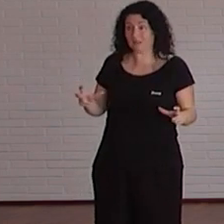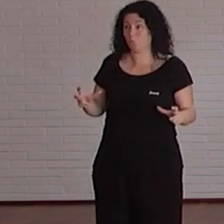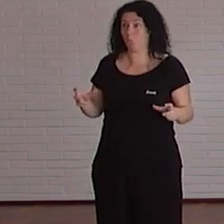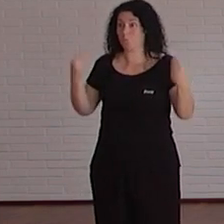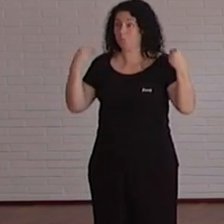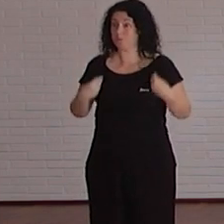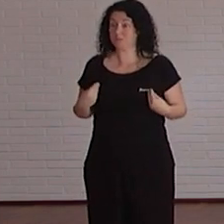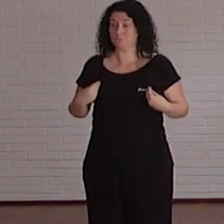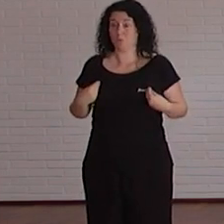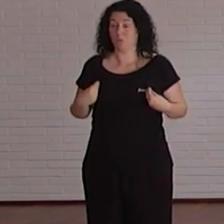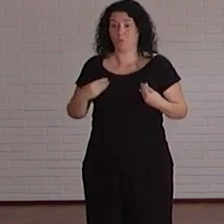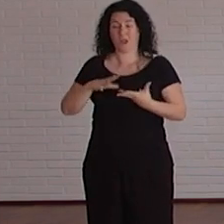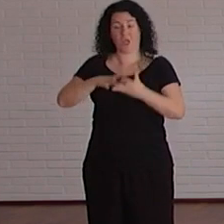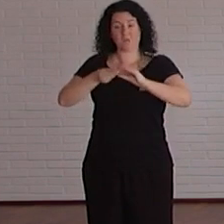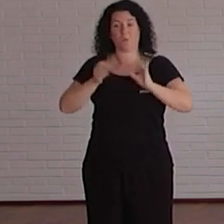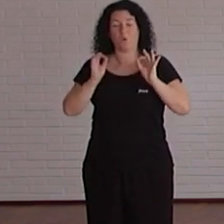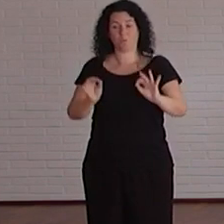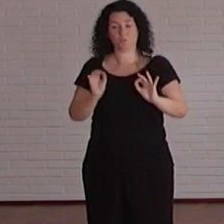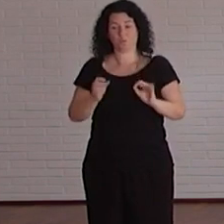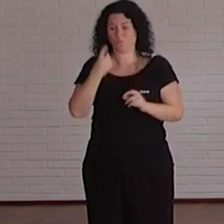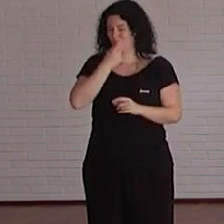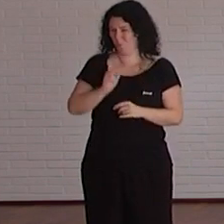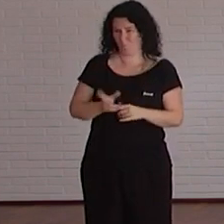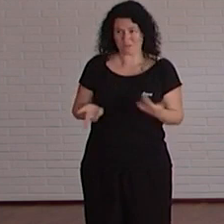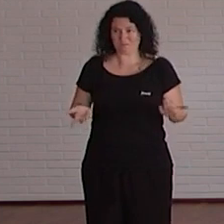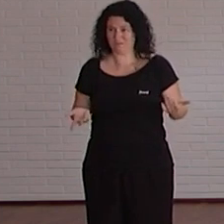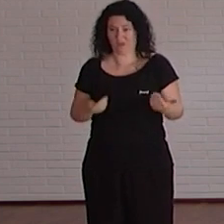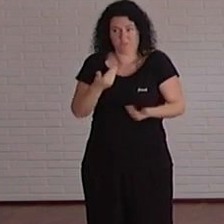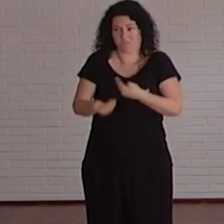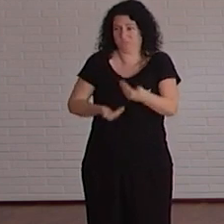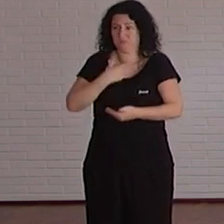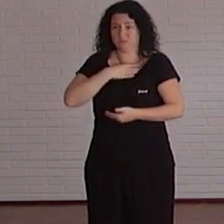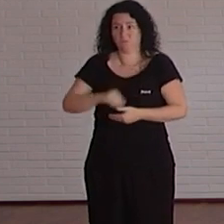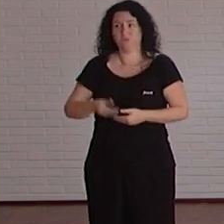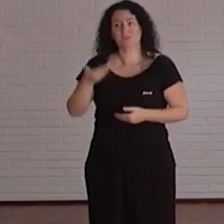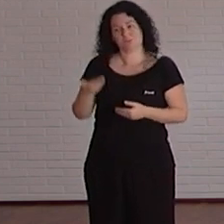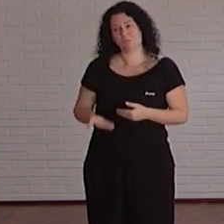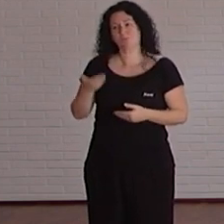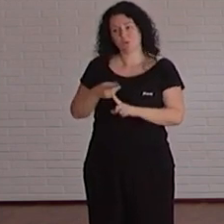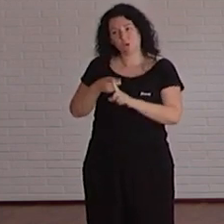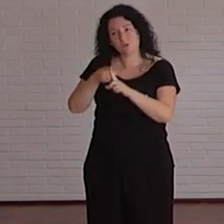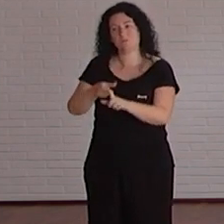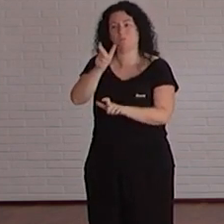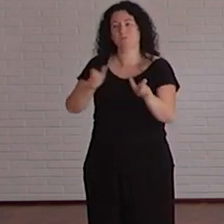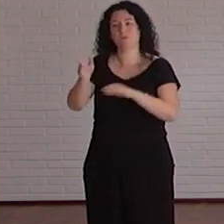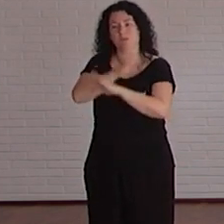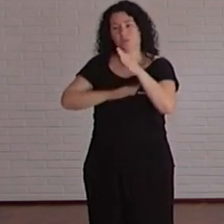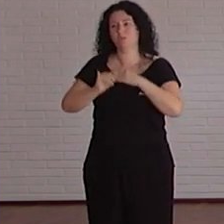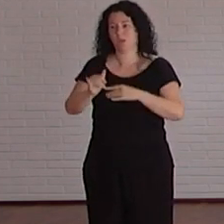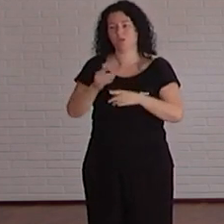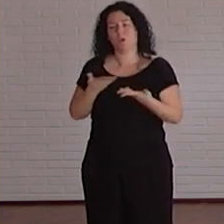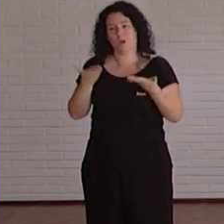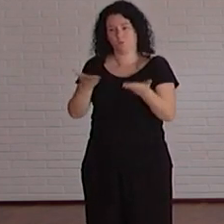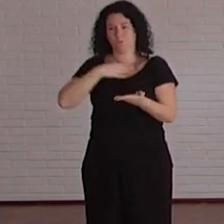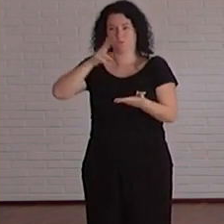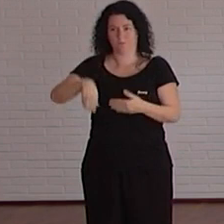adaptas y no cuesta nada pues evidentemente te ahorras mucho trabajo y sobre todo y lo más importante estás ayudando a estudiantes con discapacidad entonces yo creo que